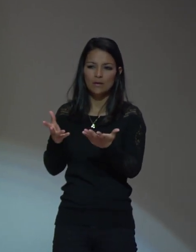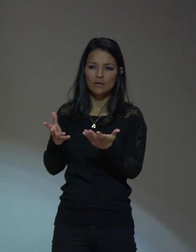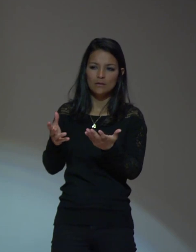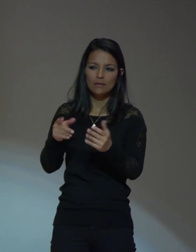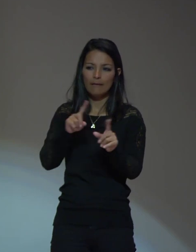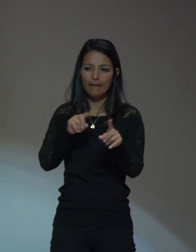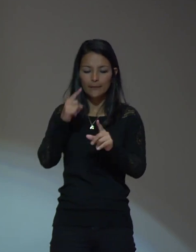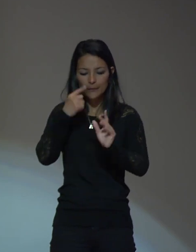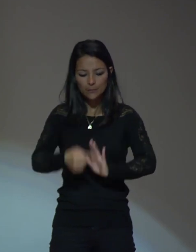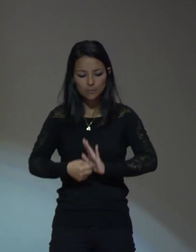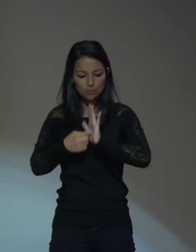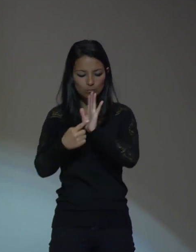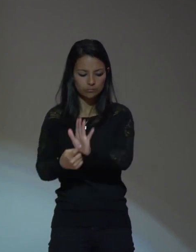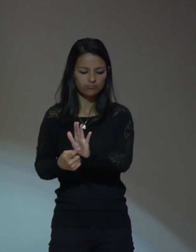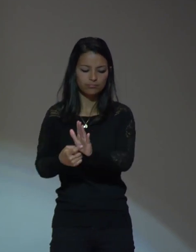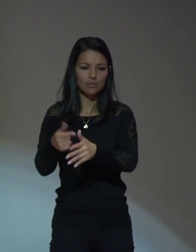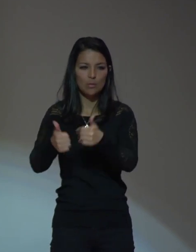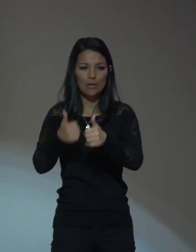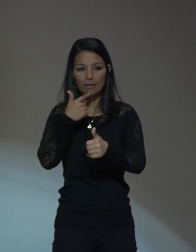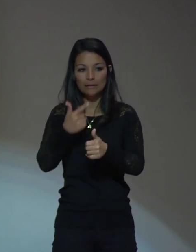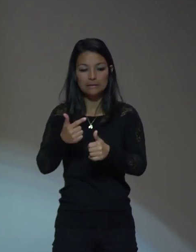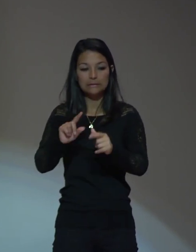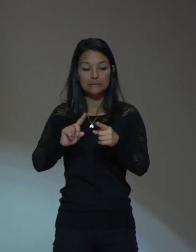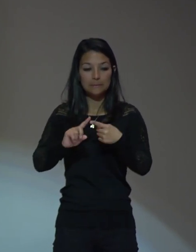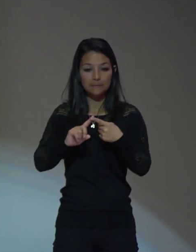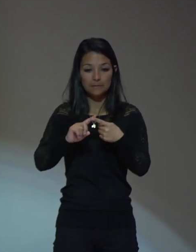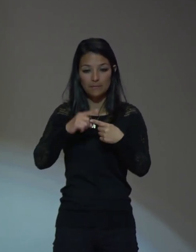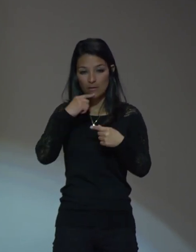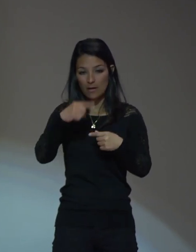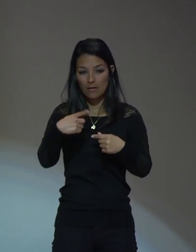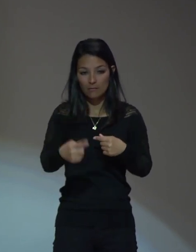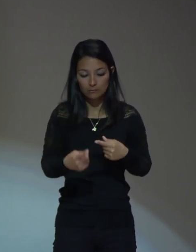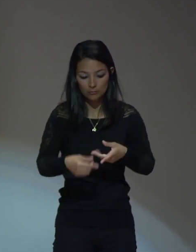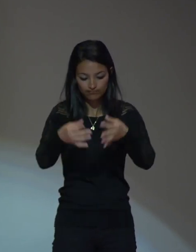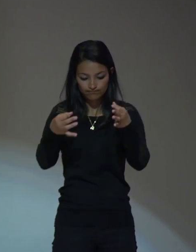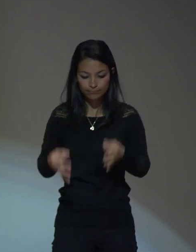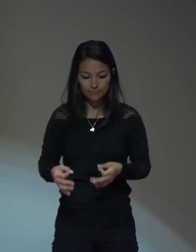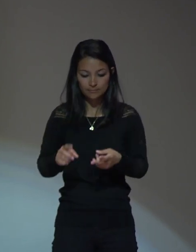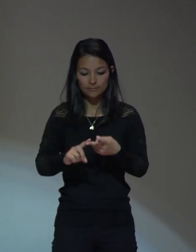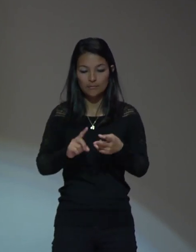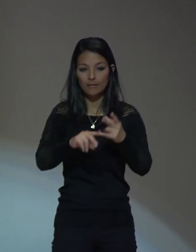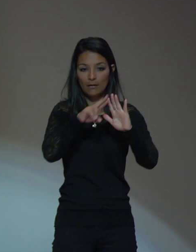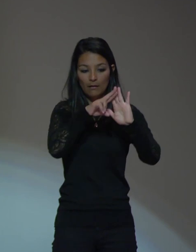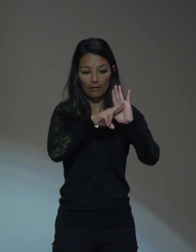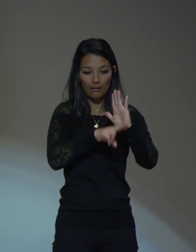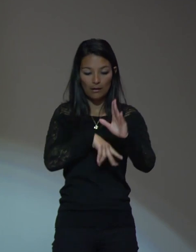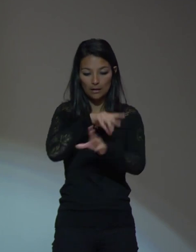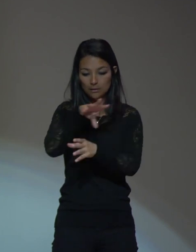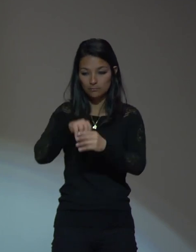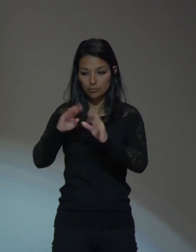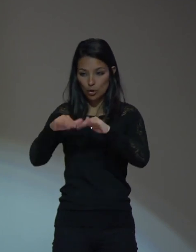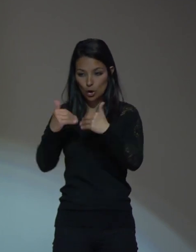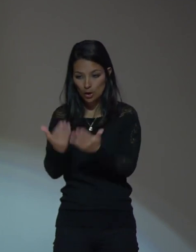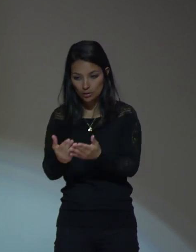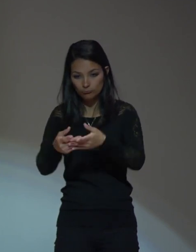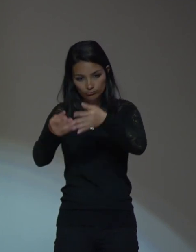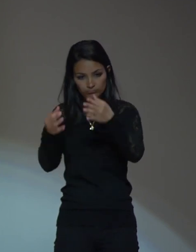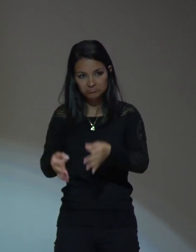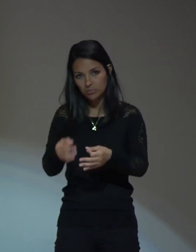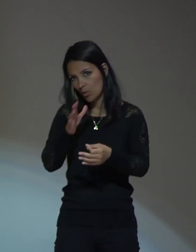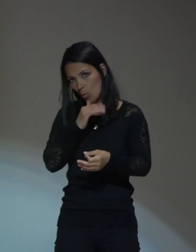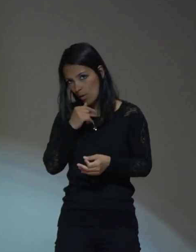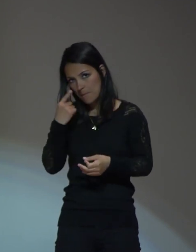conformando por la lengua oficial, las reglas escolares implícitas,